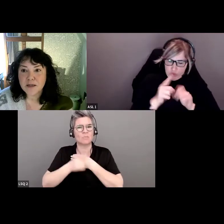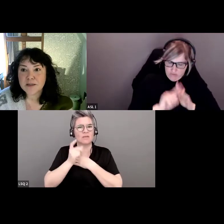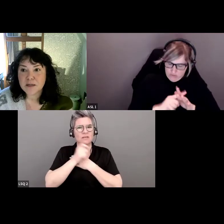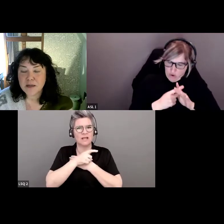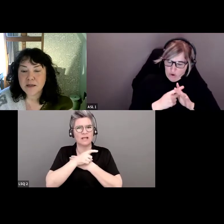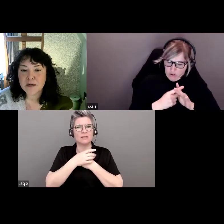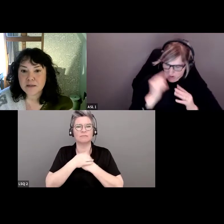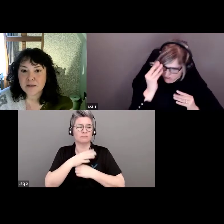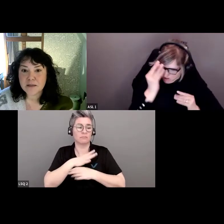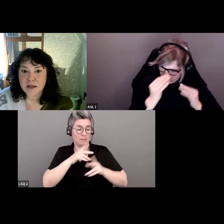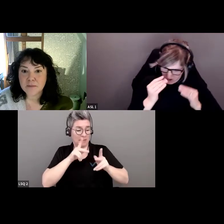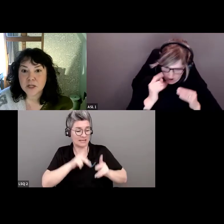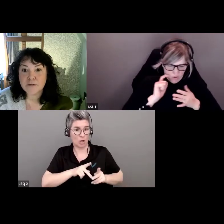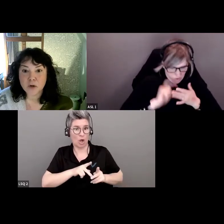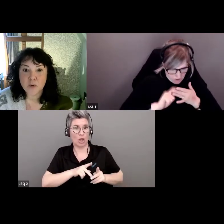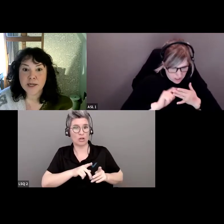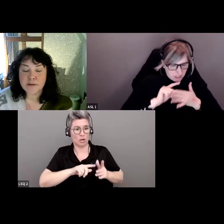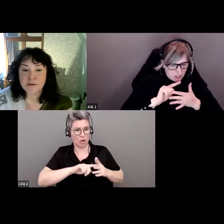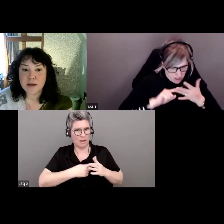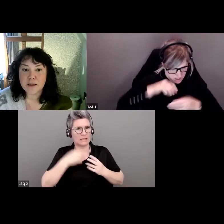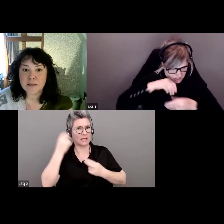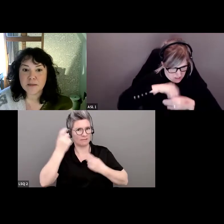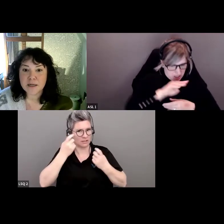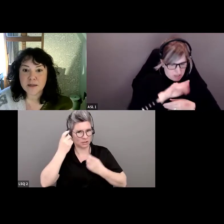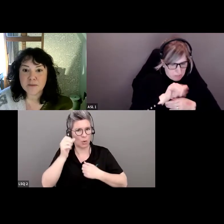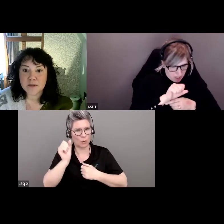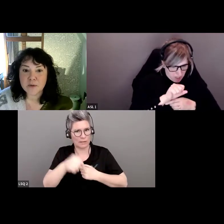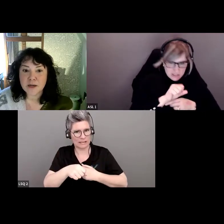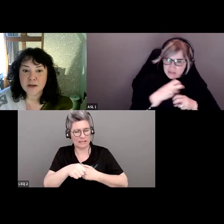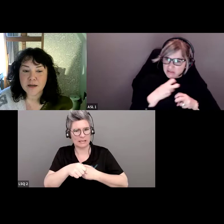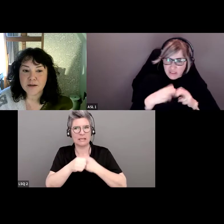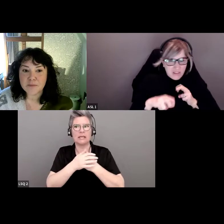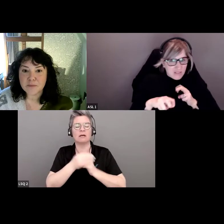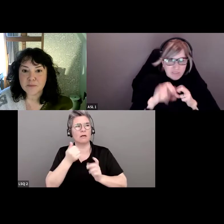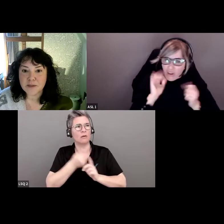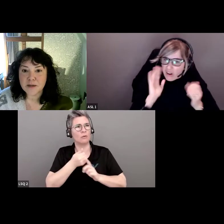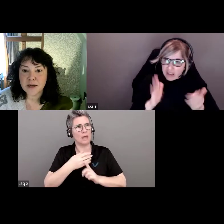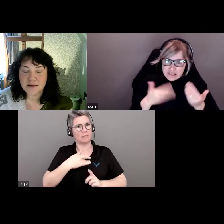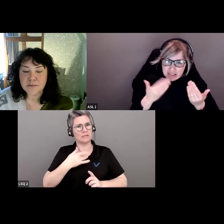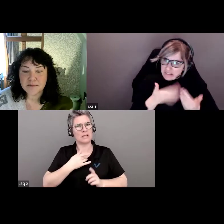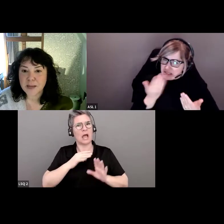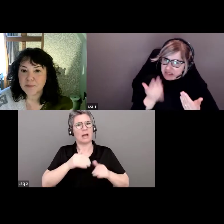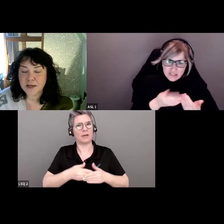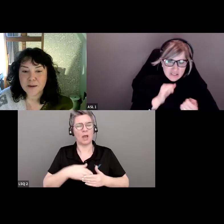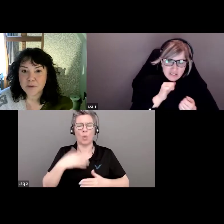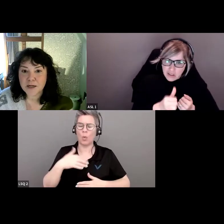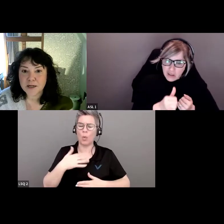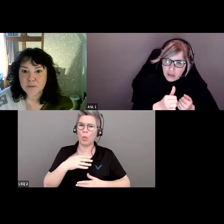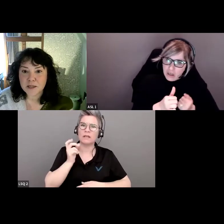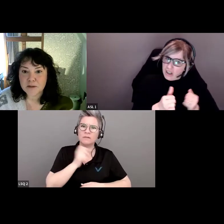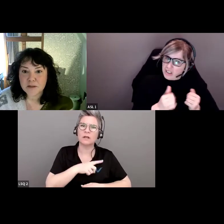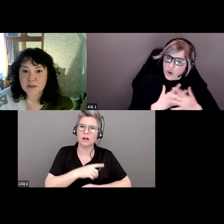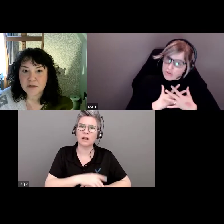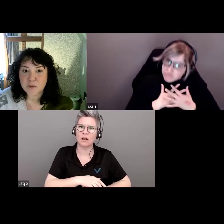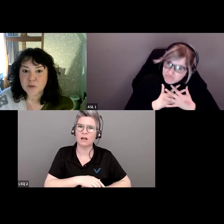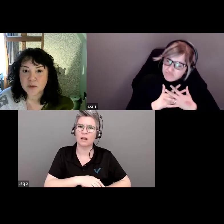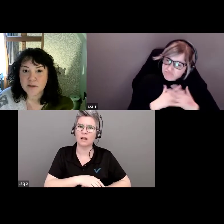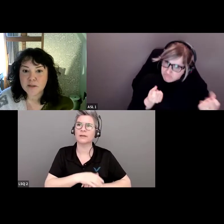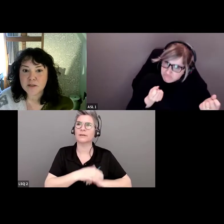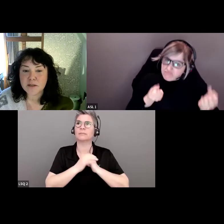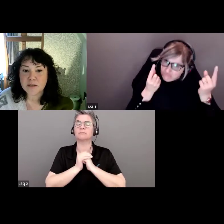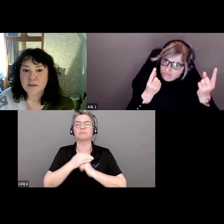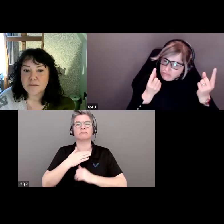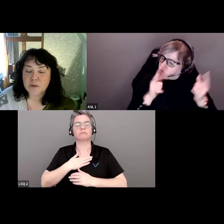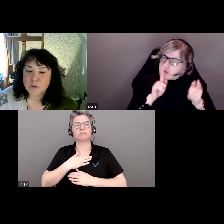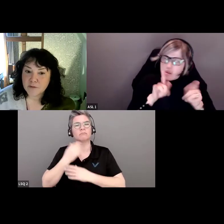Il y des gens qui ont entamé la réflexion et se sont rendu compte à quel point c'était difficile. Je